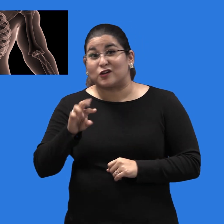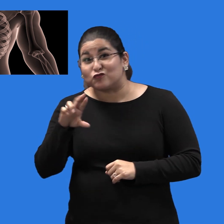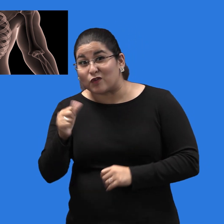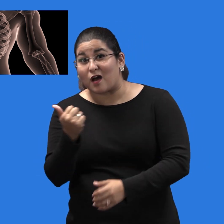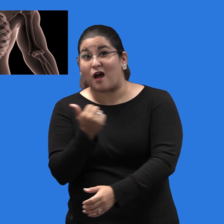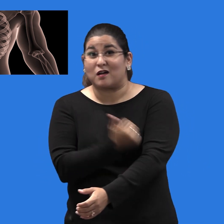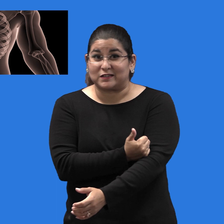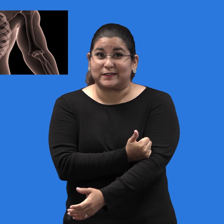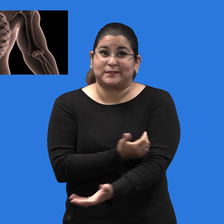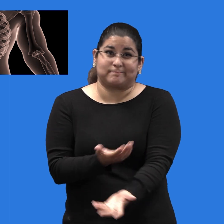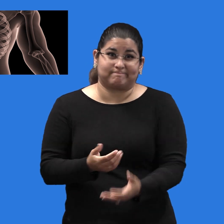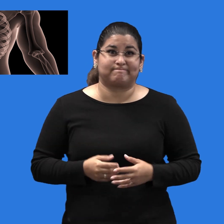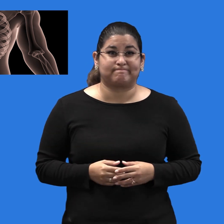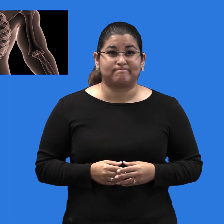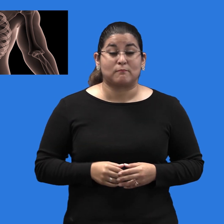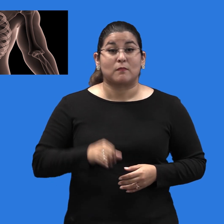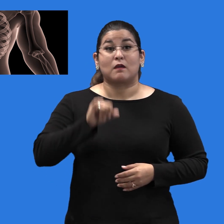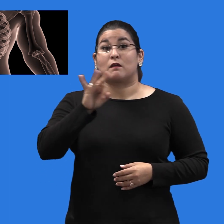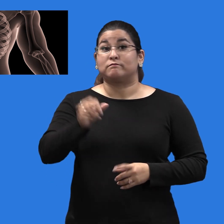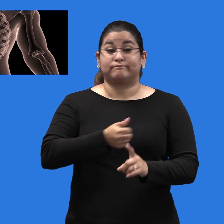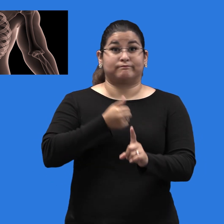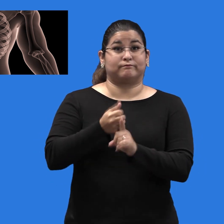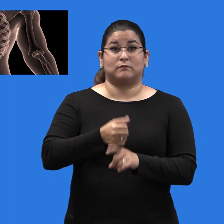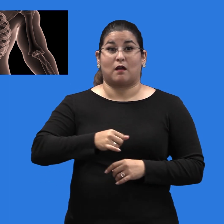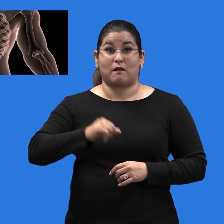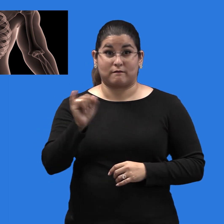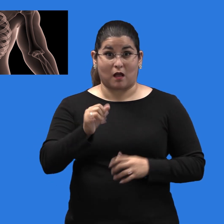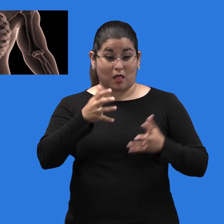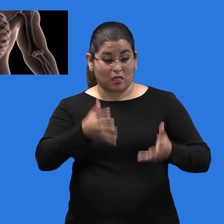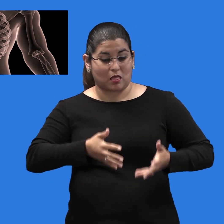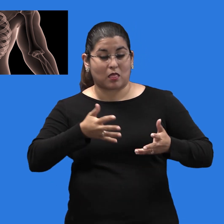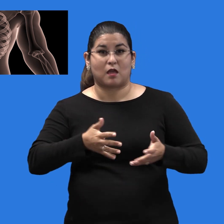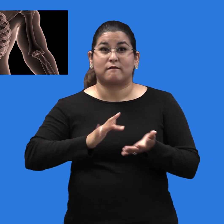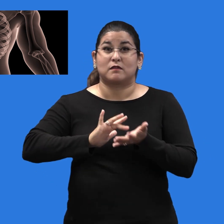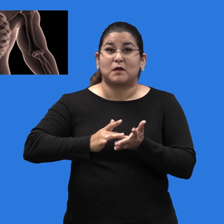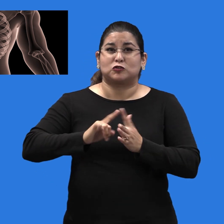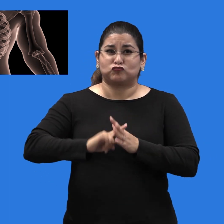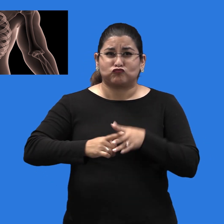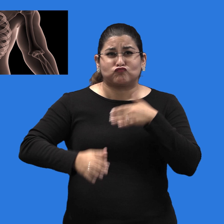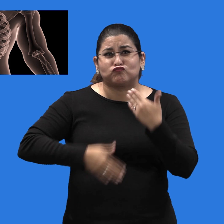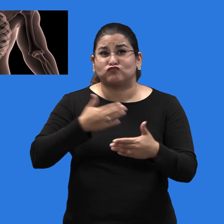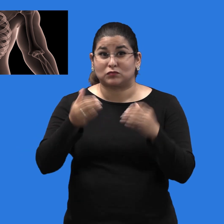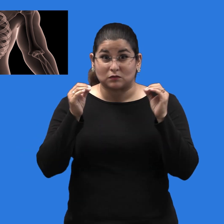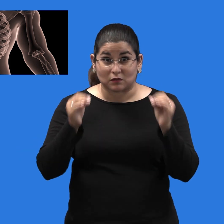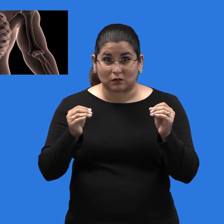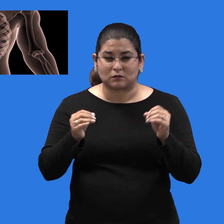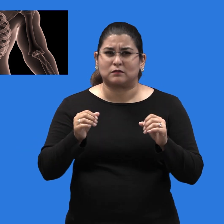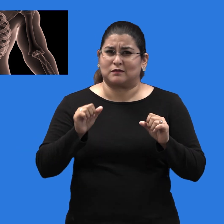inyectables. Si no se trata, la hepatitis C puede causar enfermedad del hígado avanzada, cáncer de